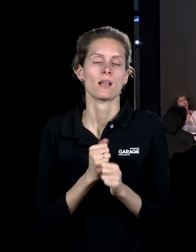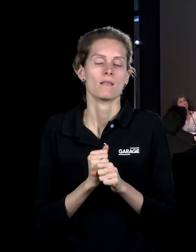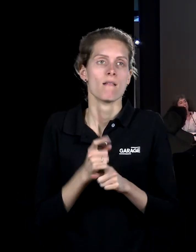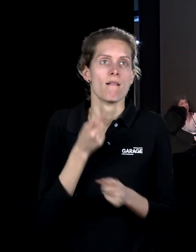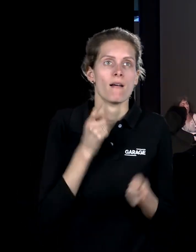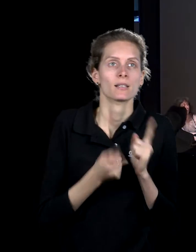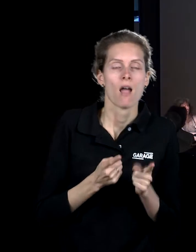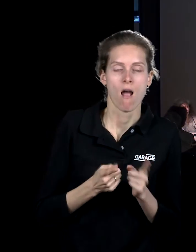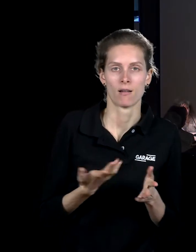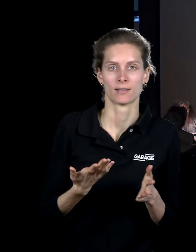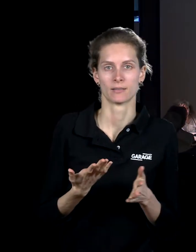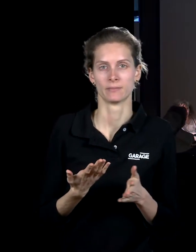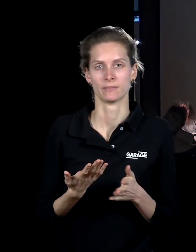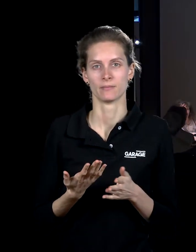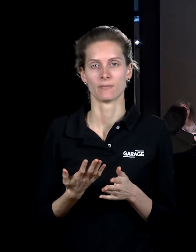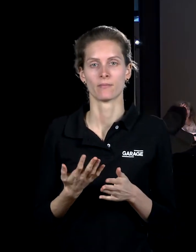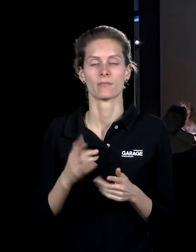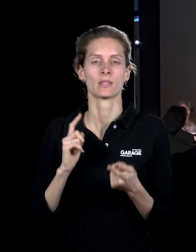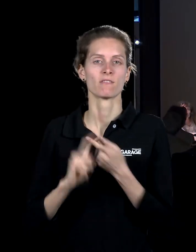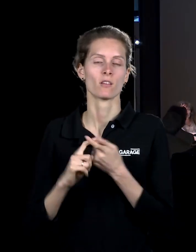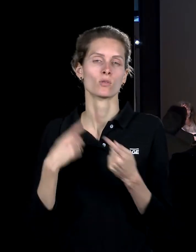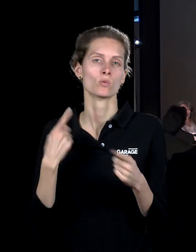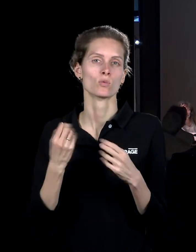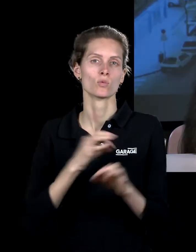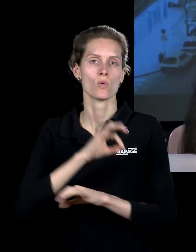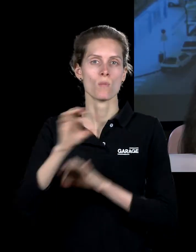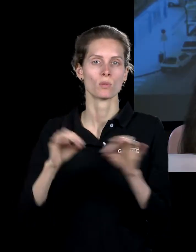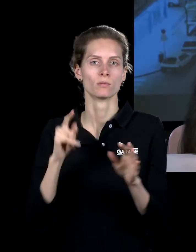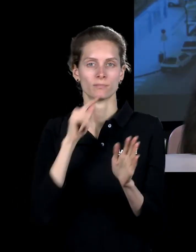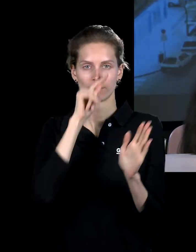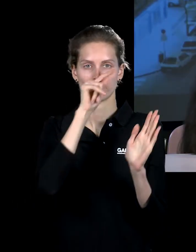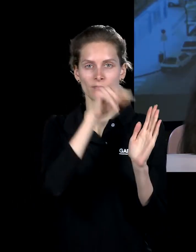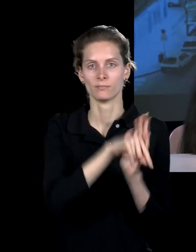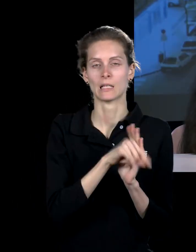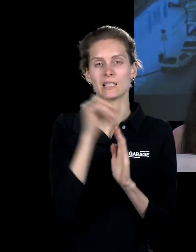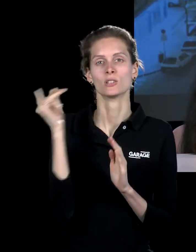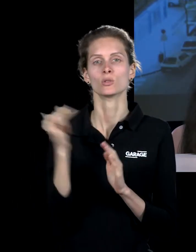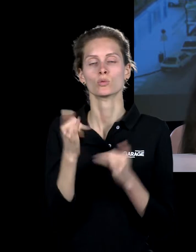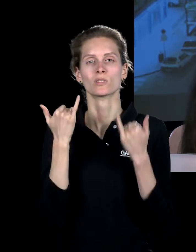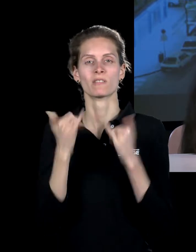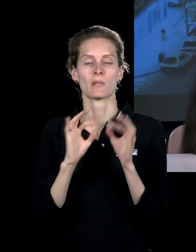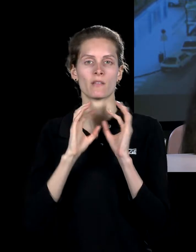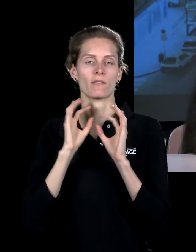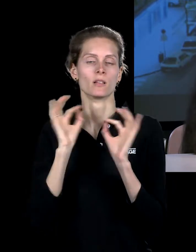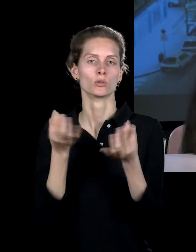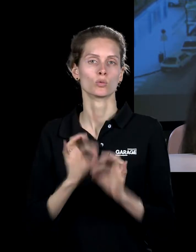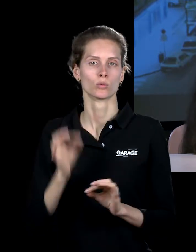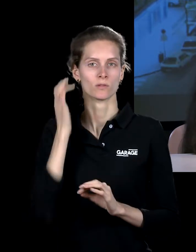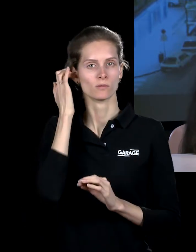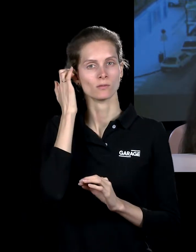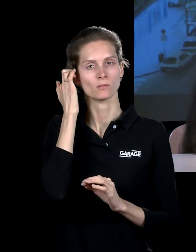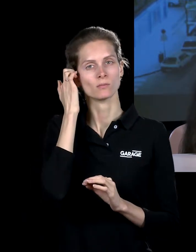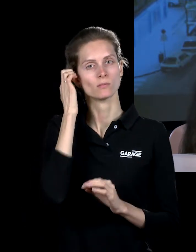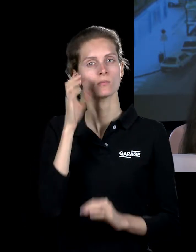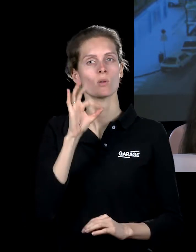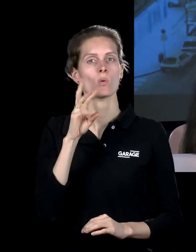также связано с другими проектами ВИГа, когда он уже вторгается в историю современного искусства. Вот такой омаж